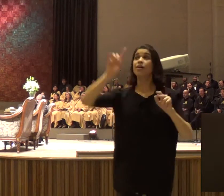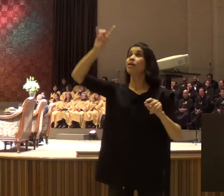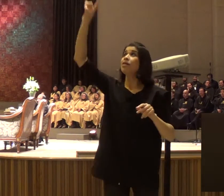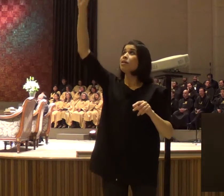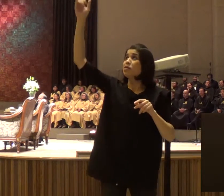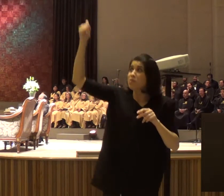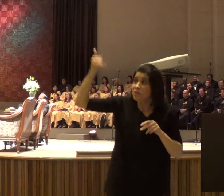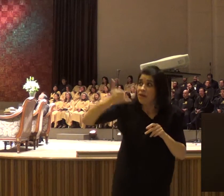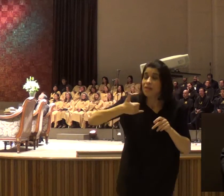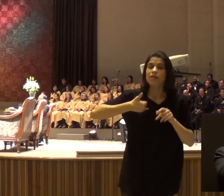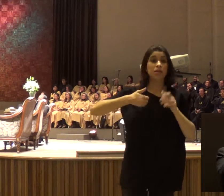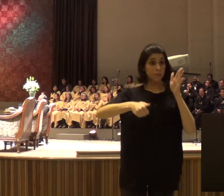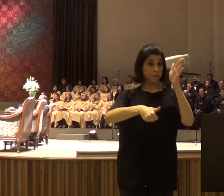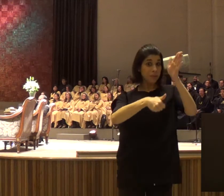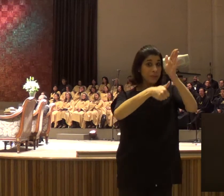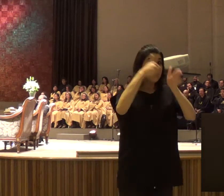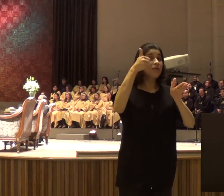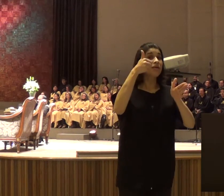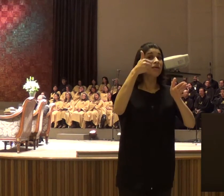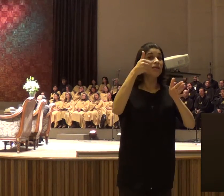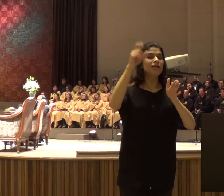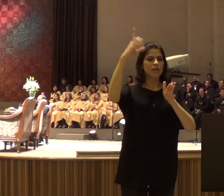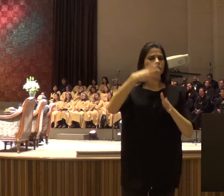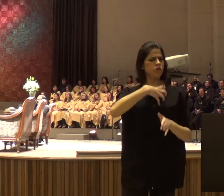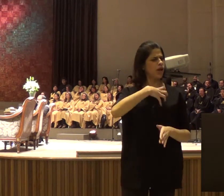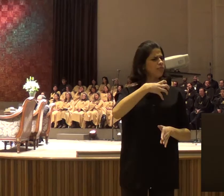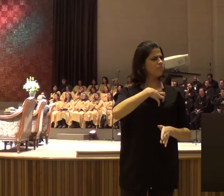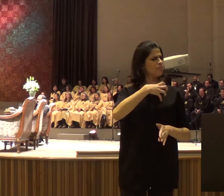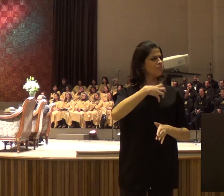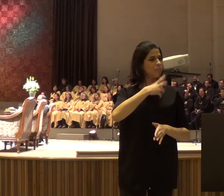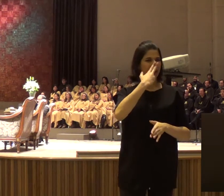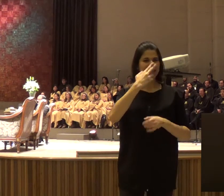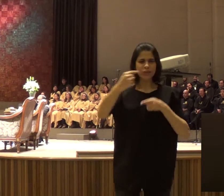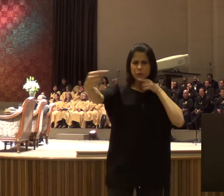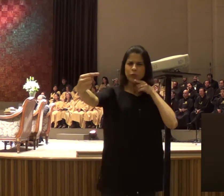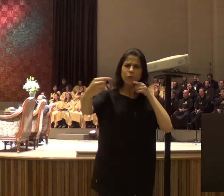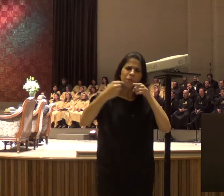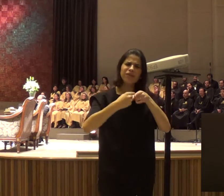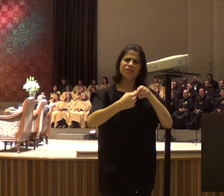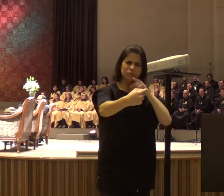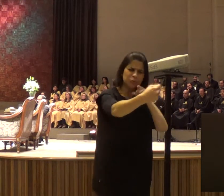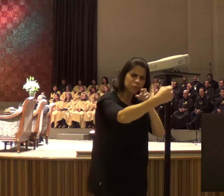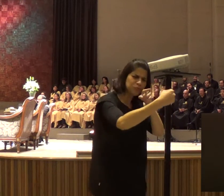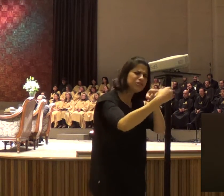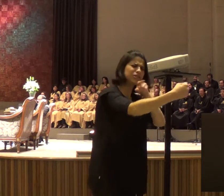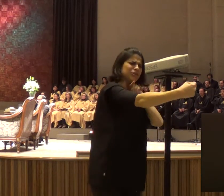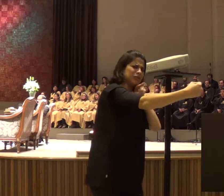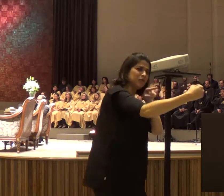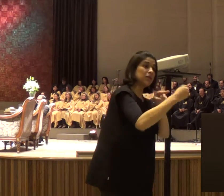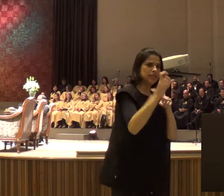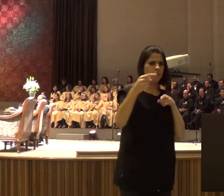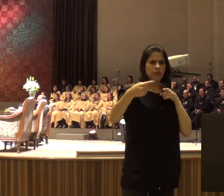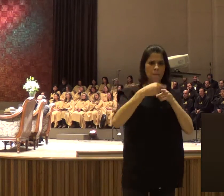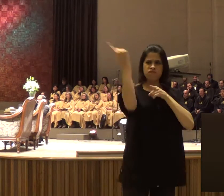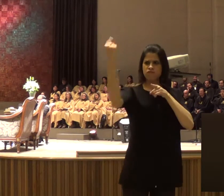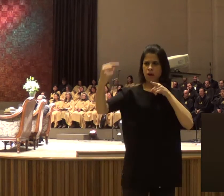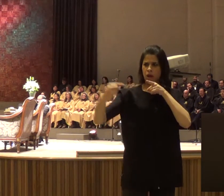comigo, primeiro, Ele já falou no meu coração, depois Ele vai testificar, de outras maneiras, e aí a gente não fica